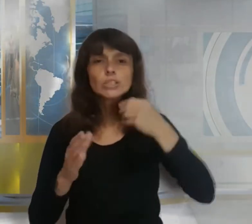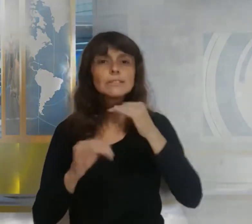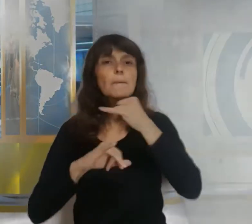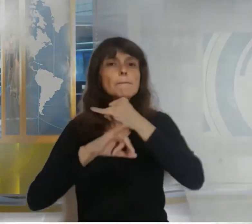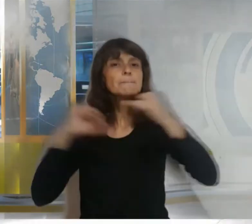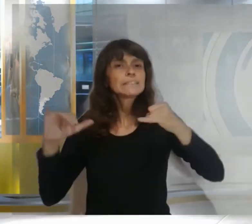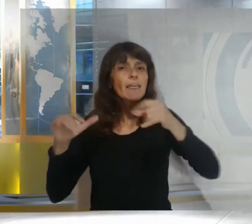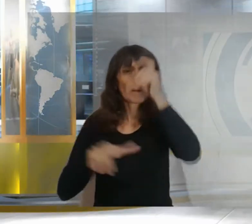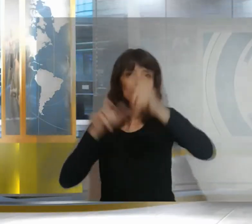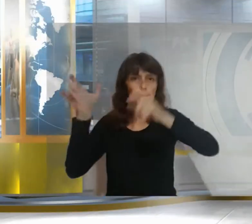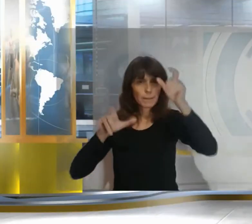mitad de la población